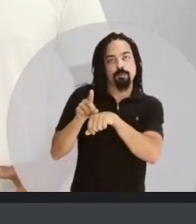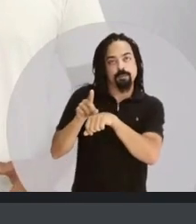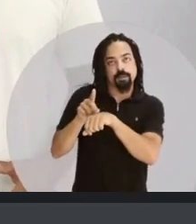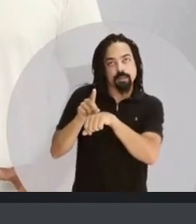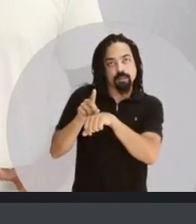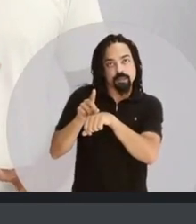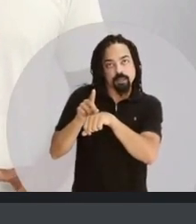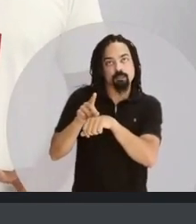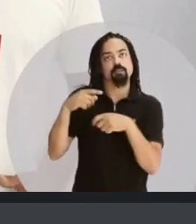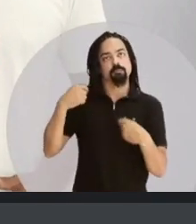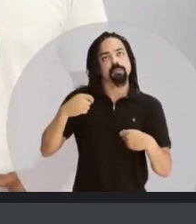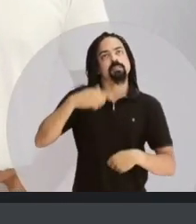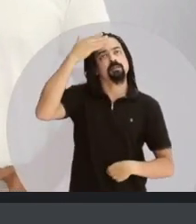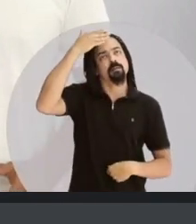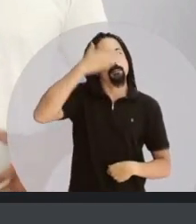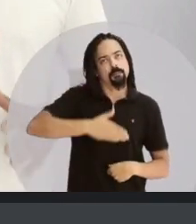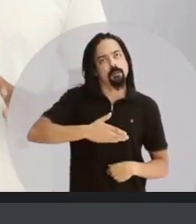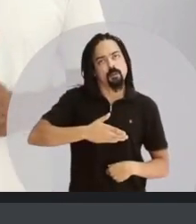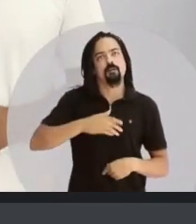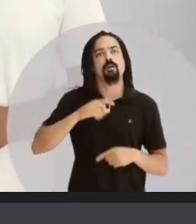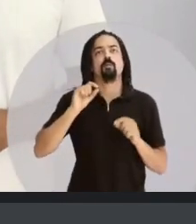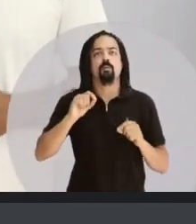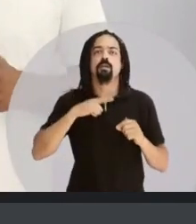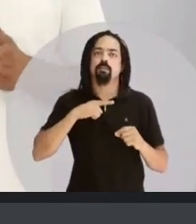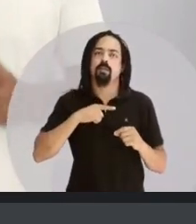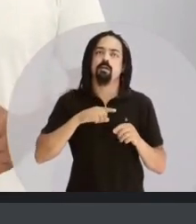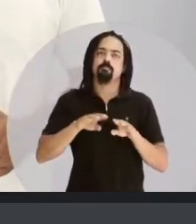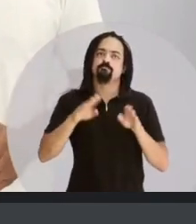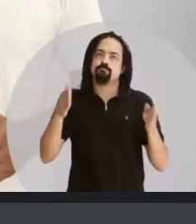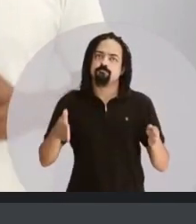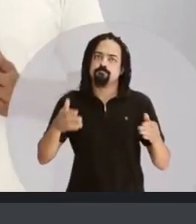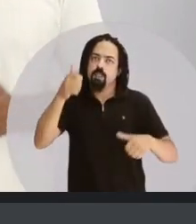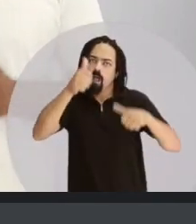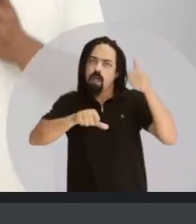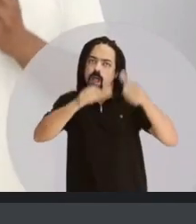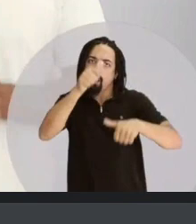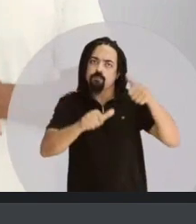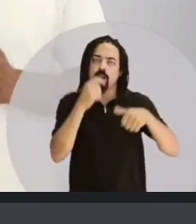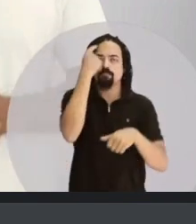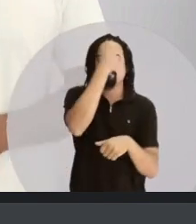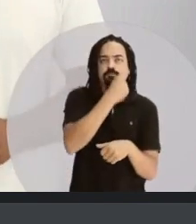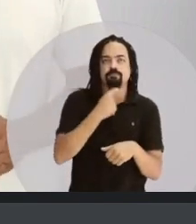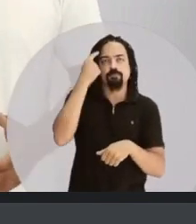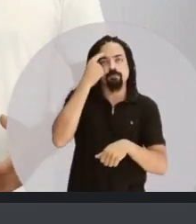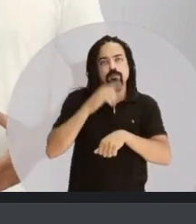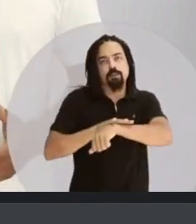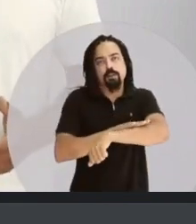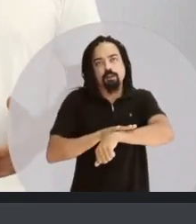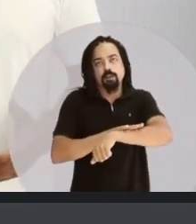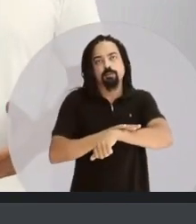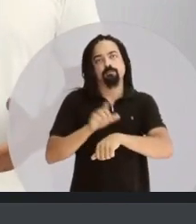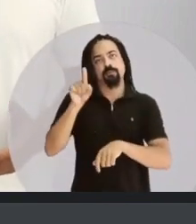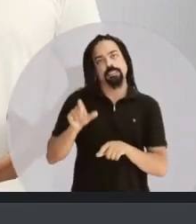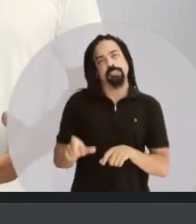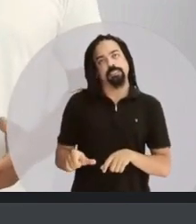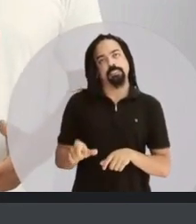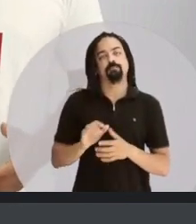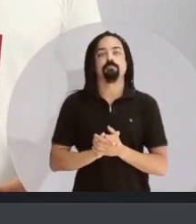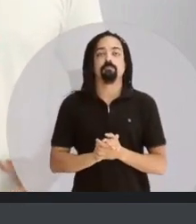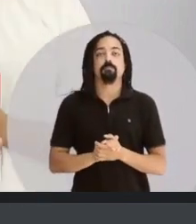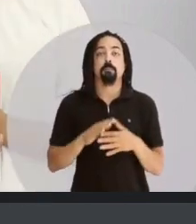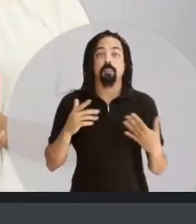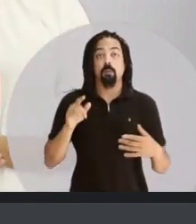se autodeclara preto ou parda, é preciso validar essas informações a partir de um processo que avalia os fenótipos desses